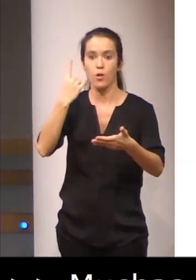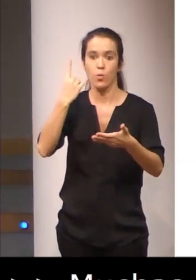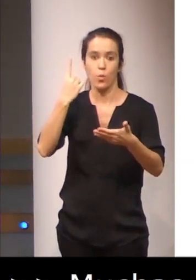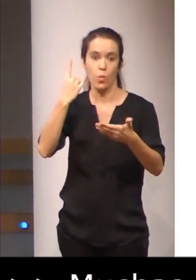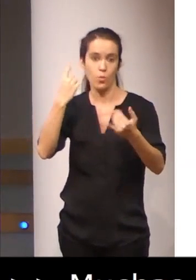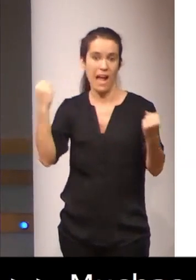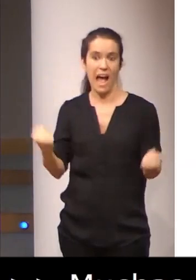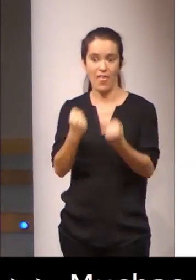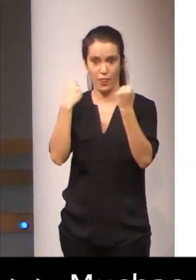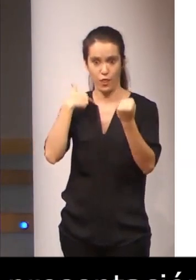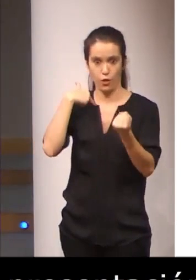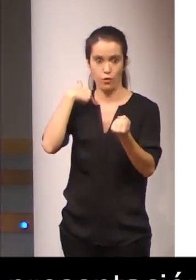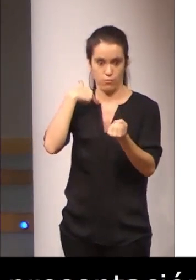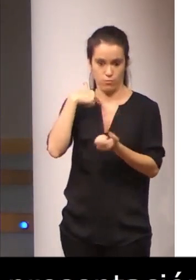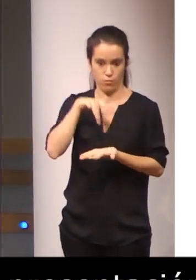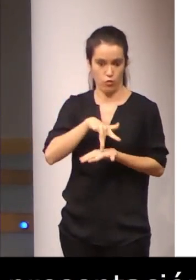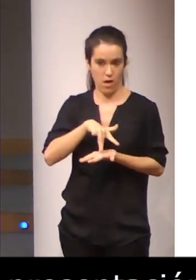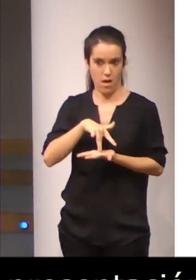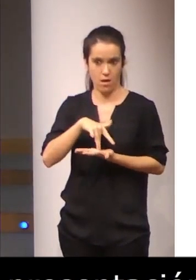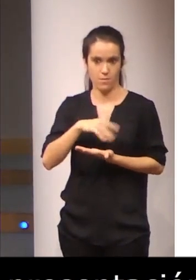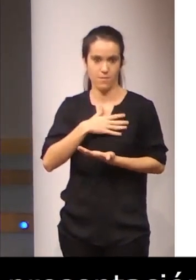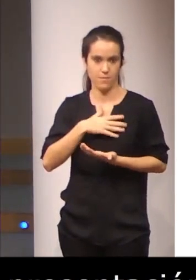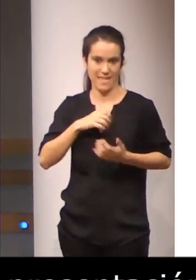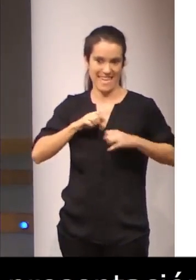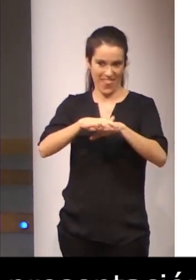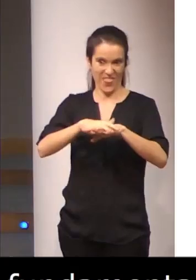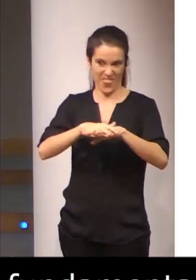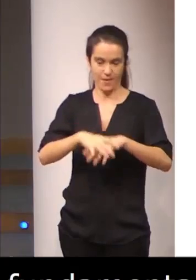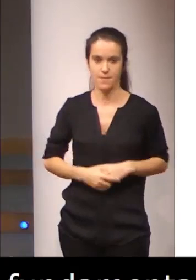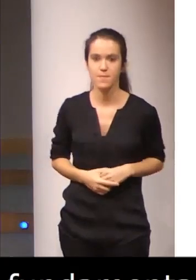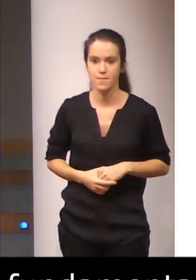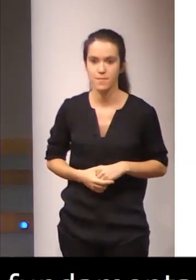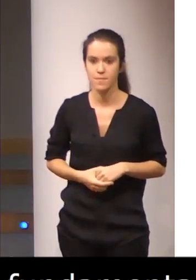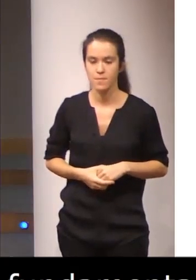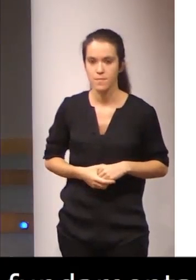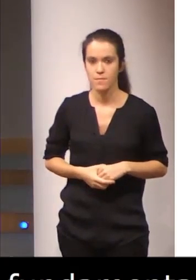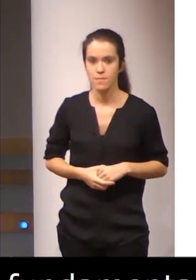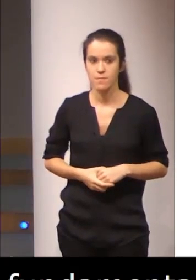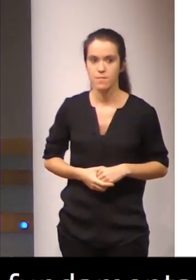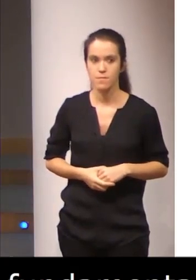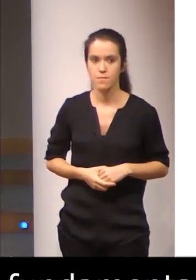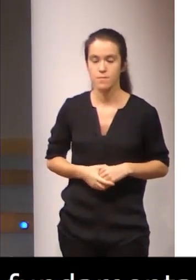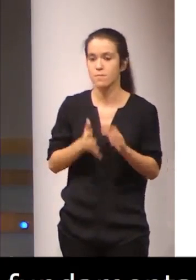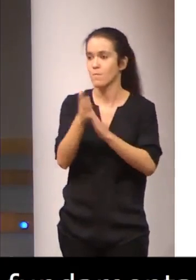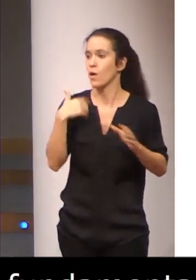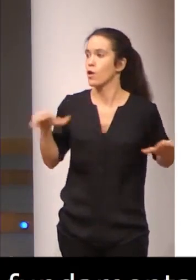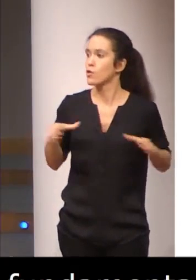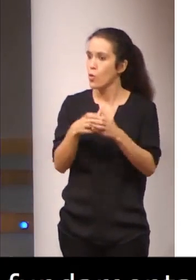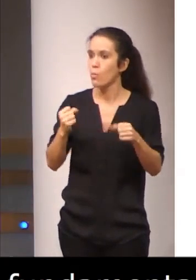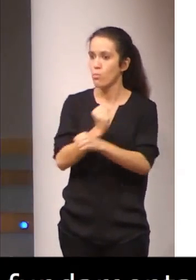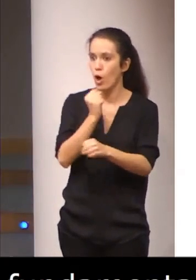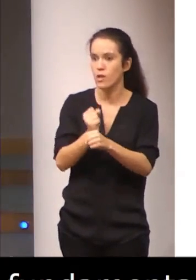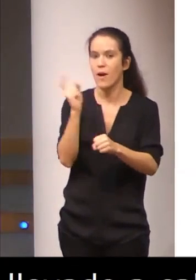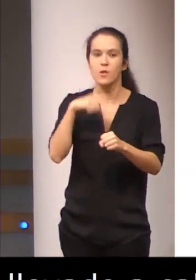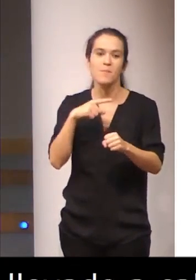ha llevado a cabo la red, como red, como grupo de trabajo y, entre comillas, de